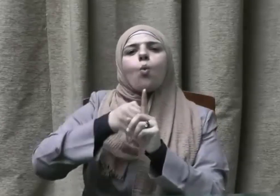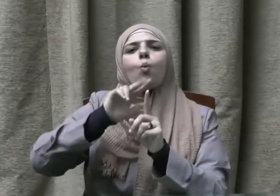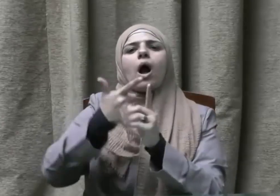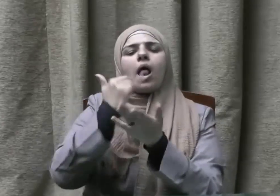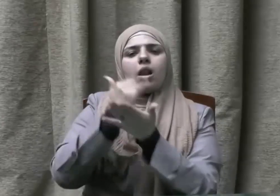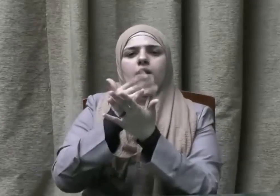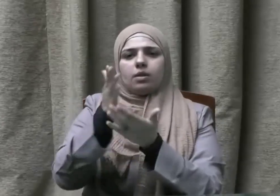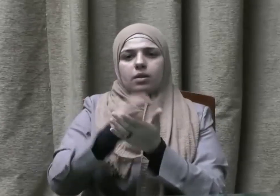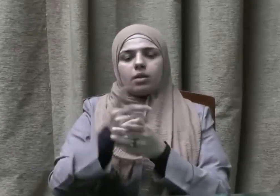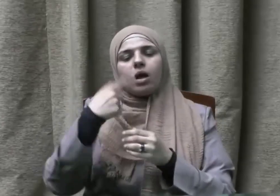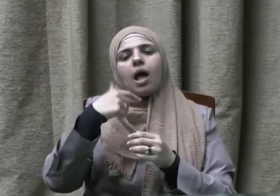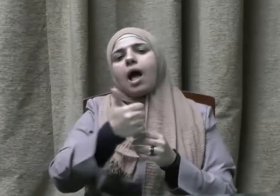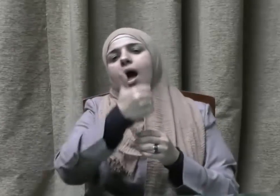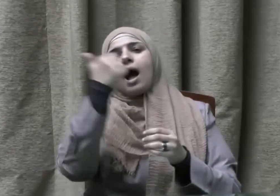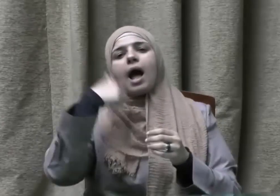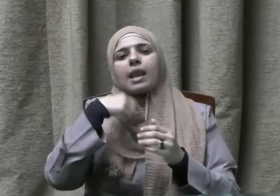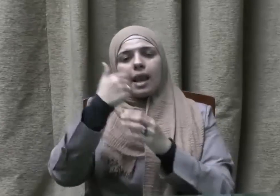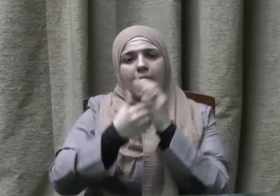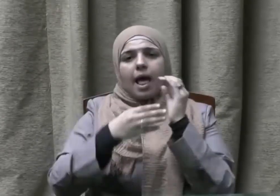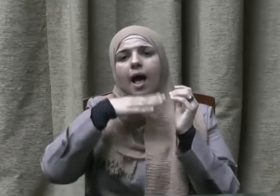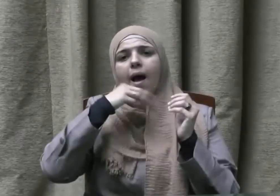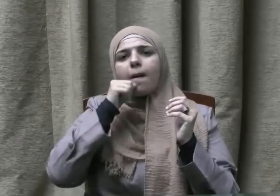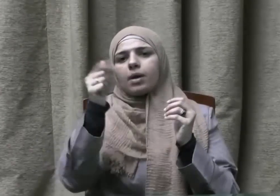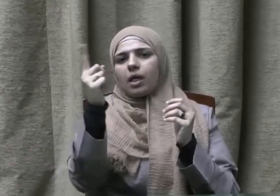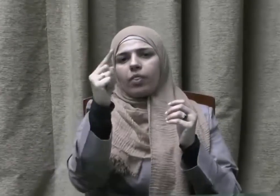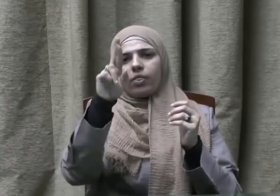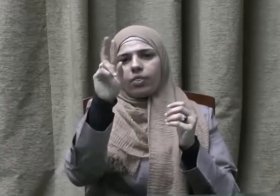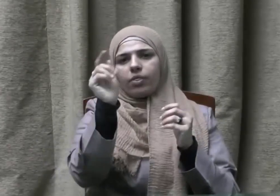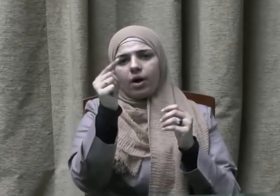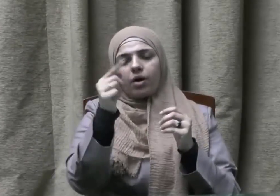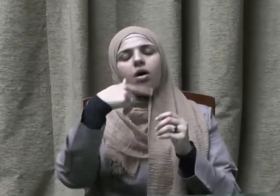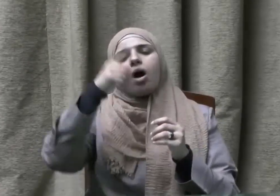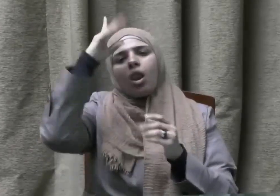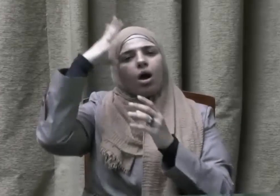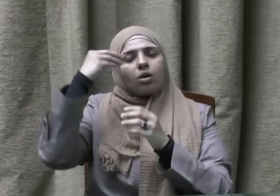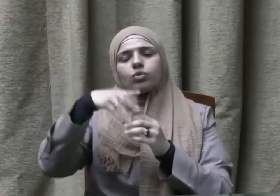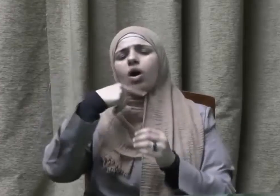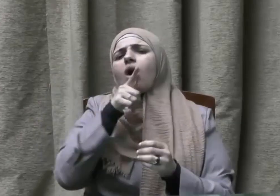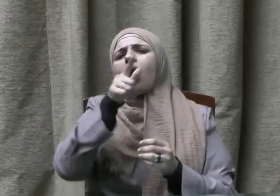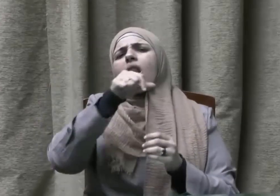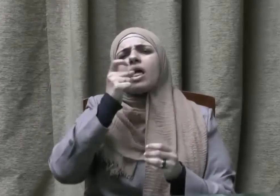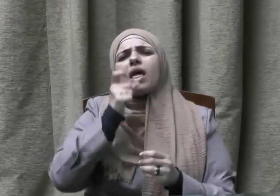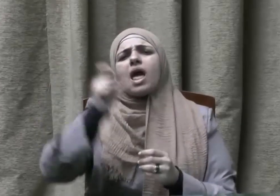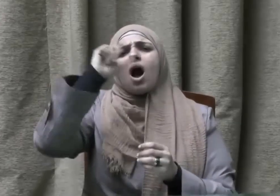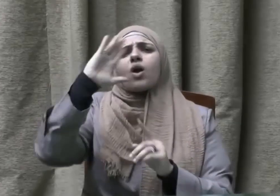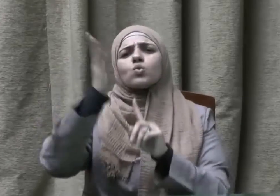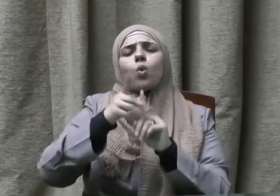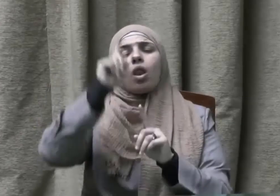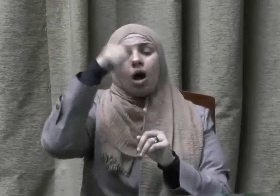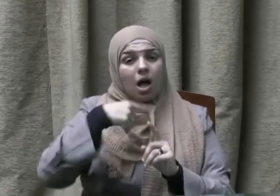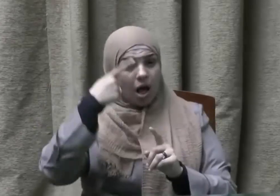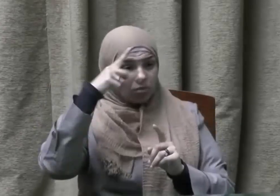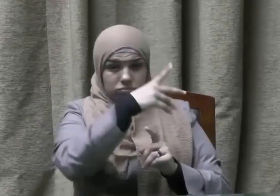إليها وعن أبي ذر رضي الله تعالى عنه قال قلت يا رسول الله ألا تستعملني